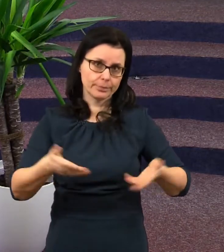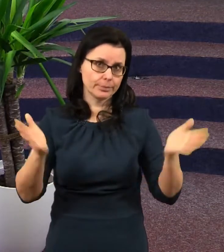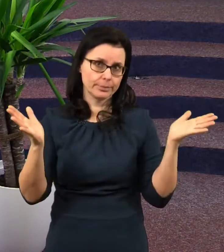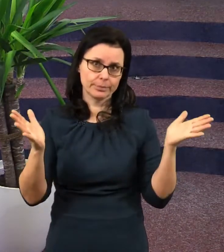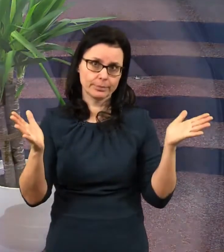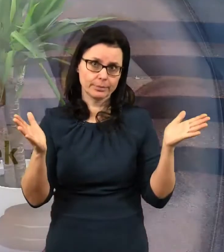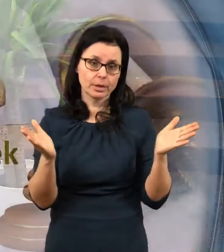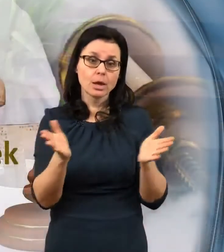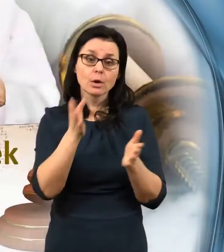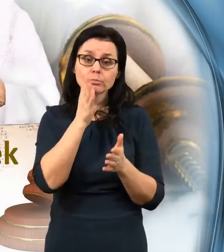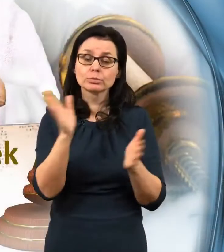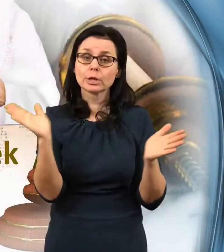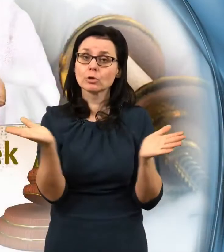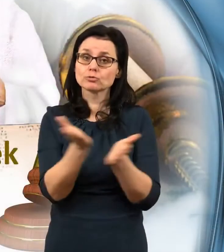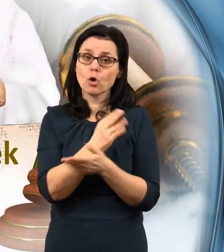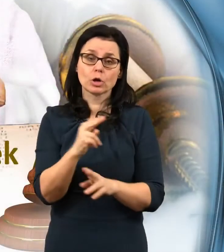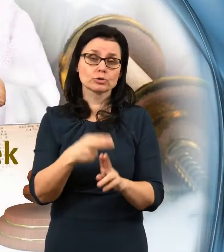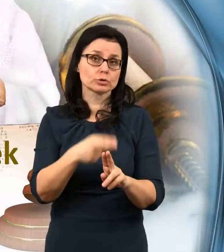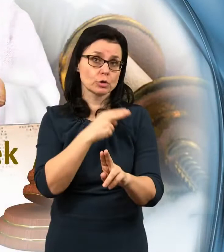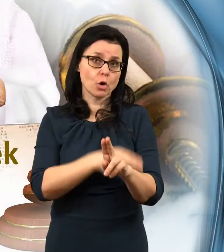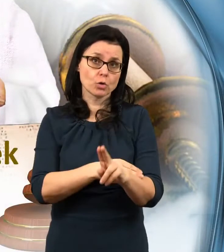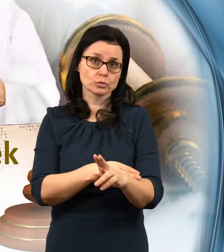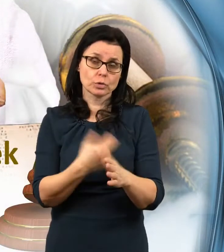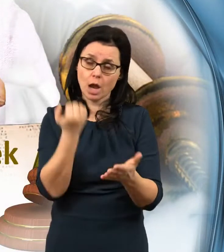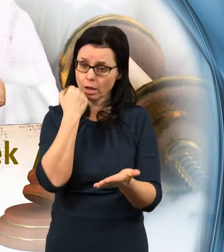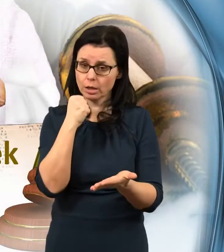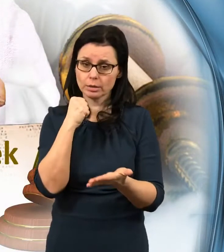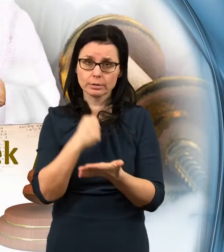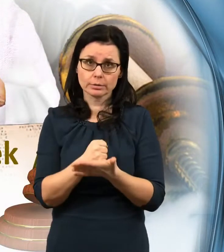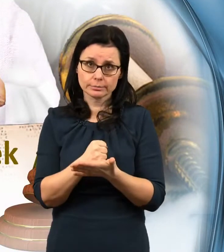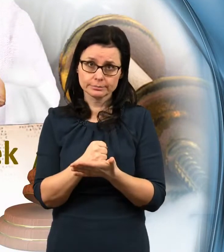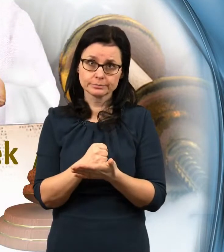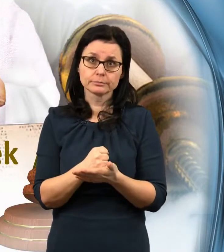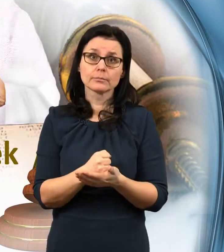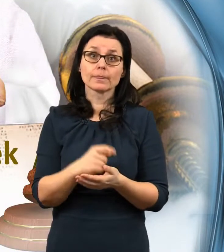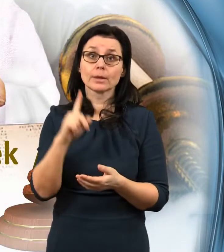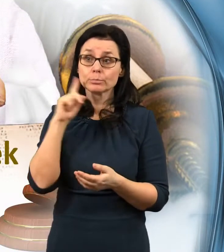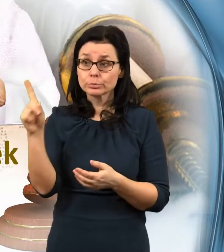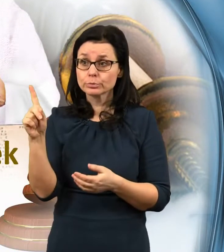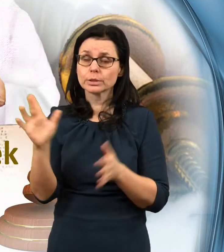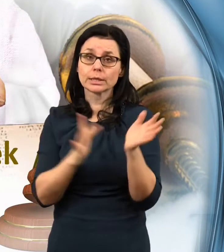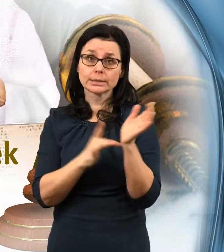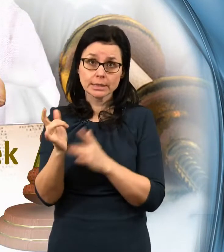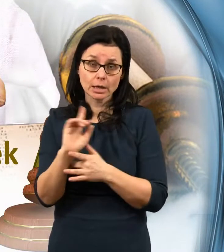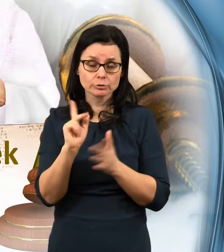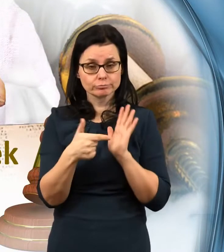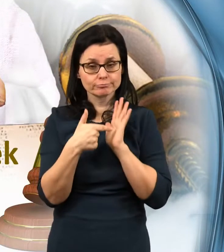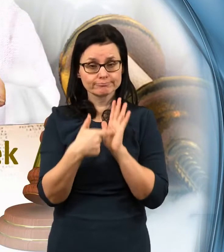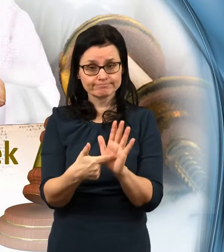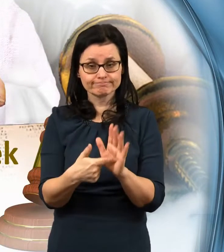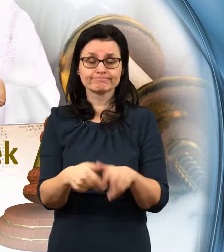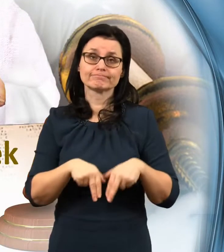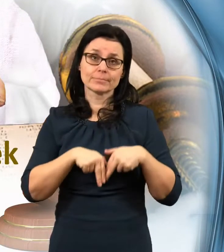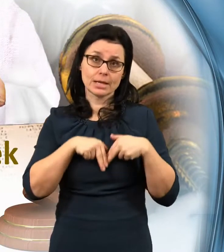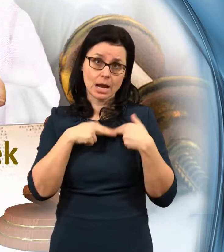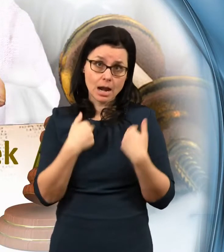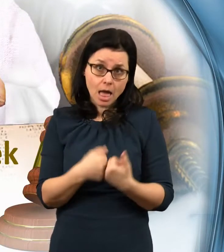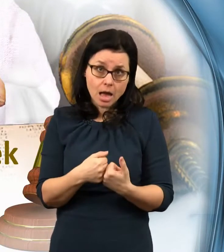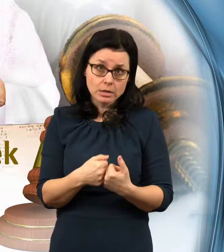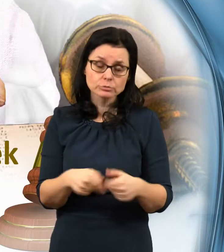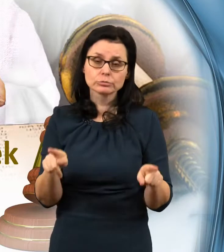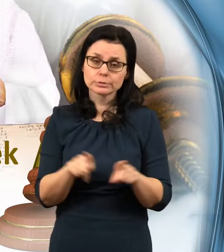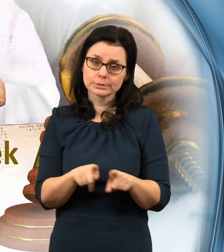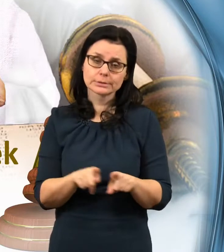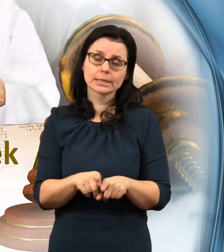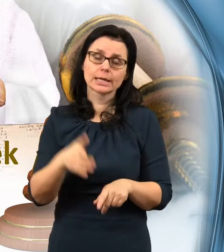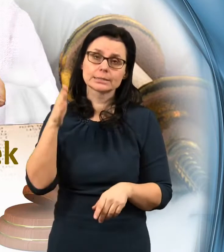poslední rozsudek a pán Bůh, pán Ježíš prokáže jak svou lásku, tak svoji